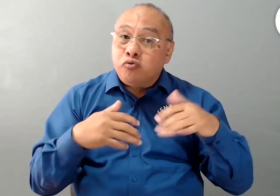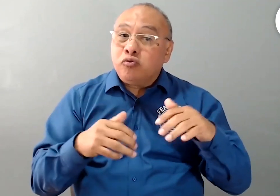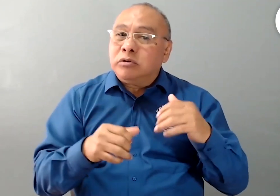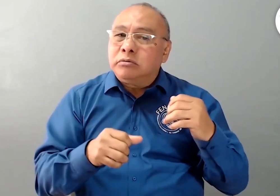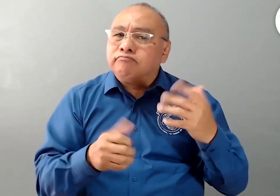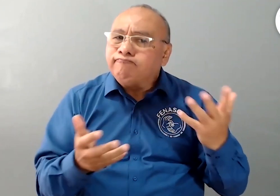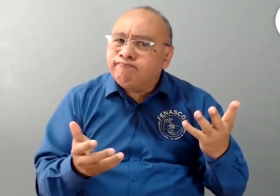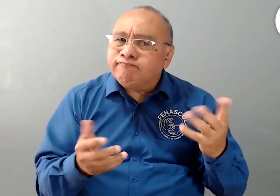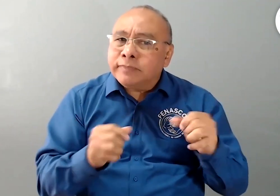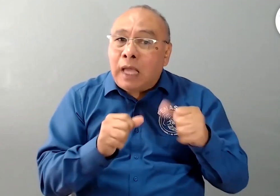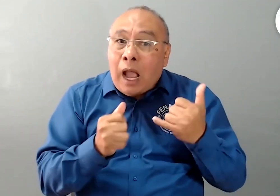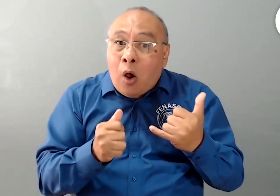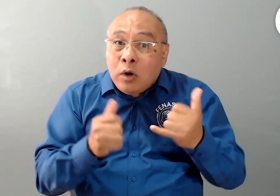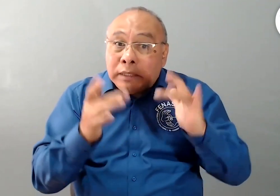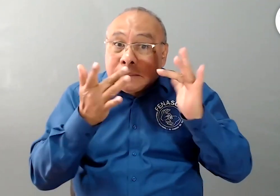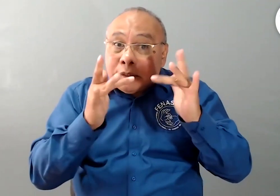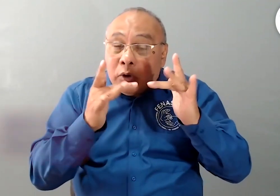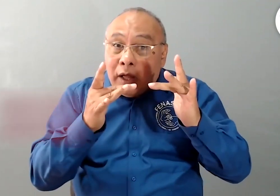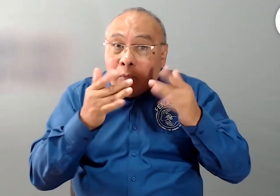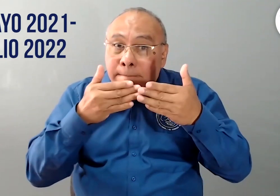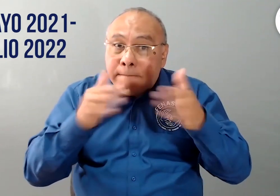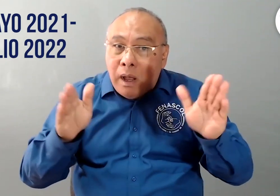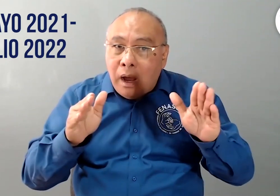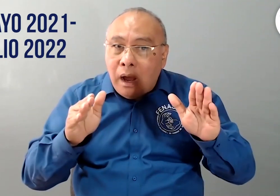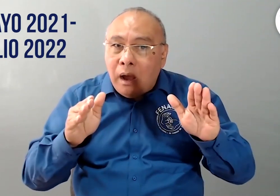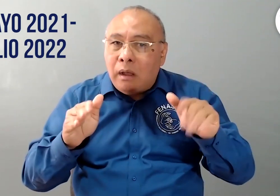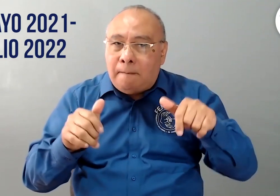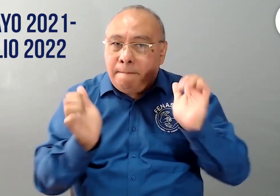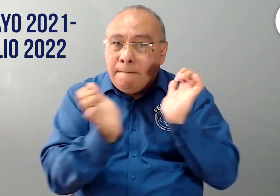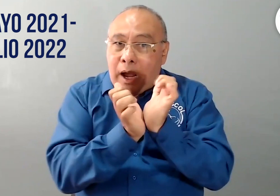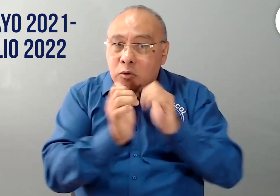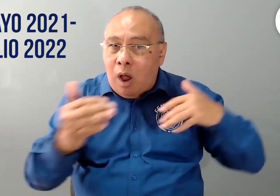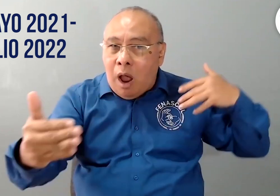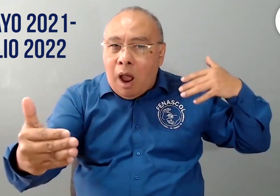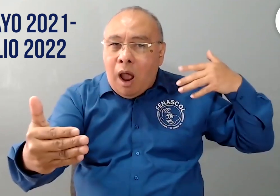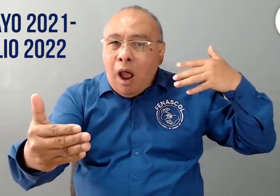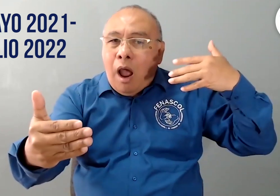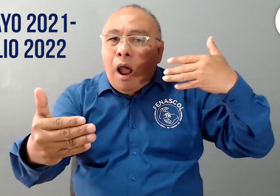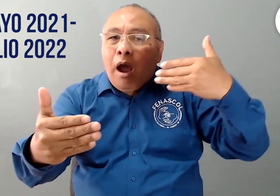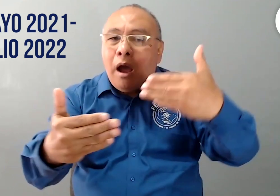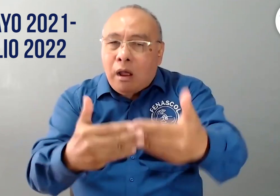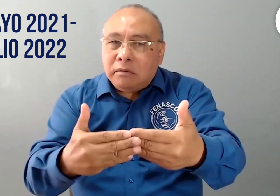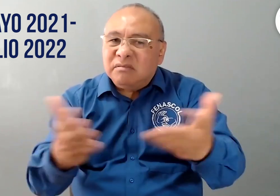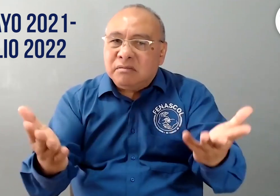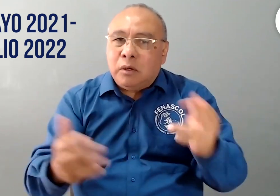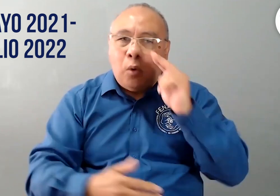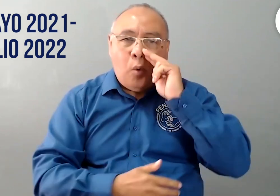el Centro Arlevo abra ahorita en mayo y que vayamos hasta junio de 2022,